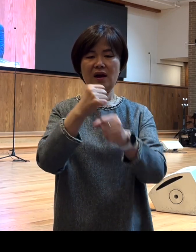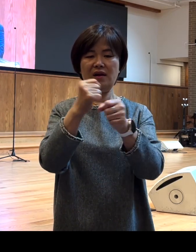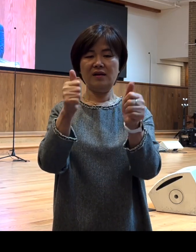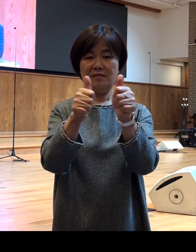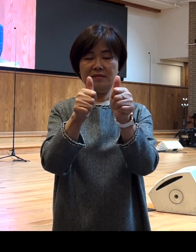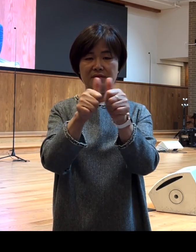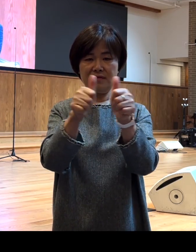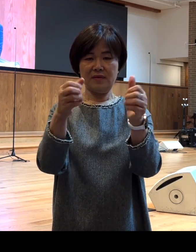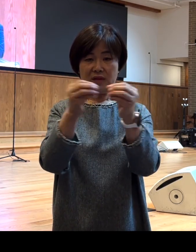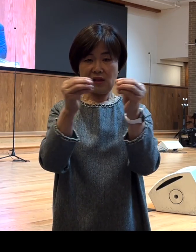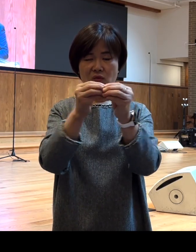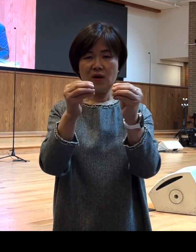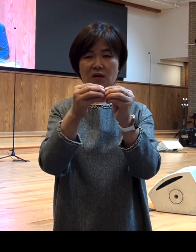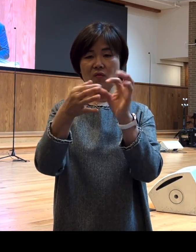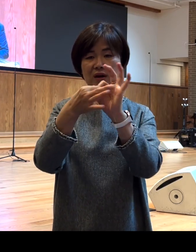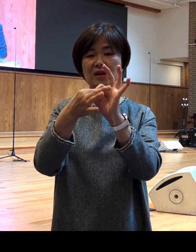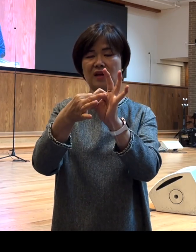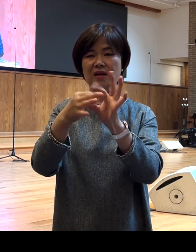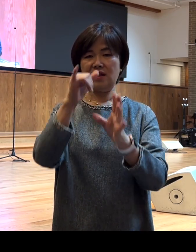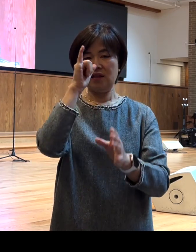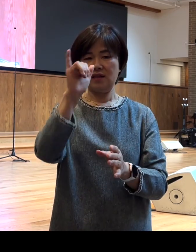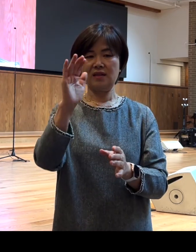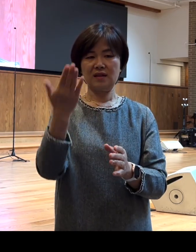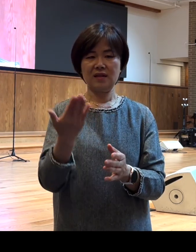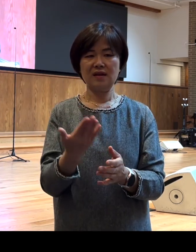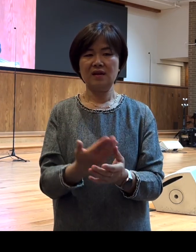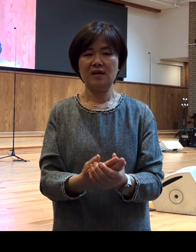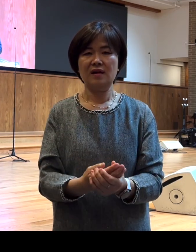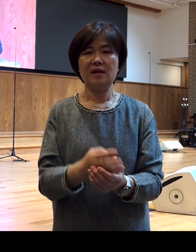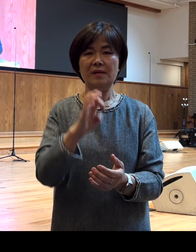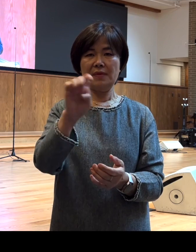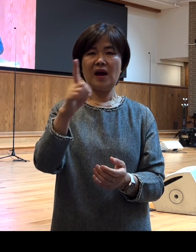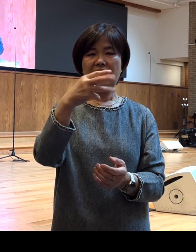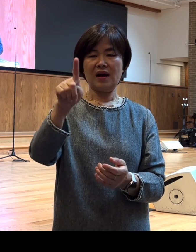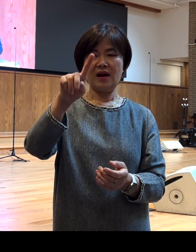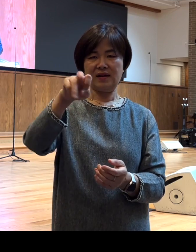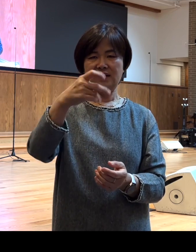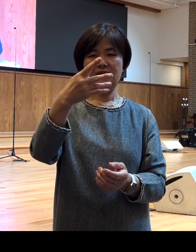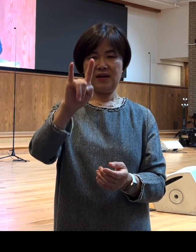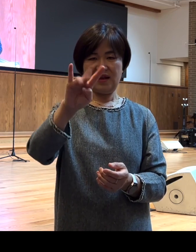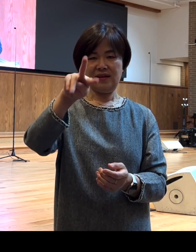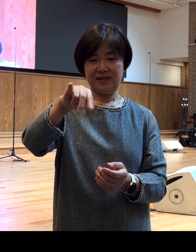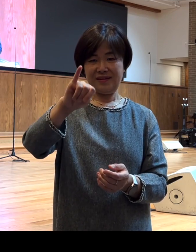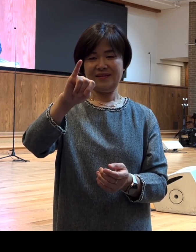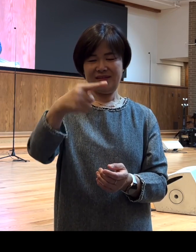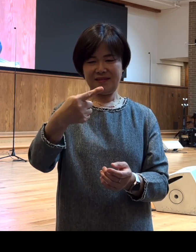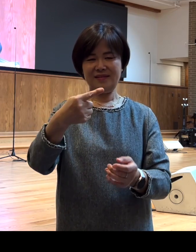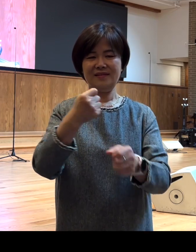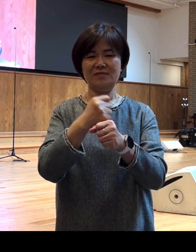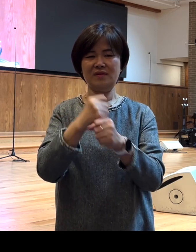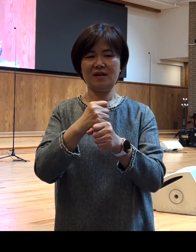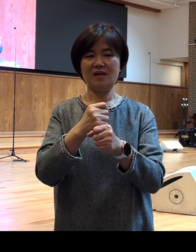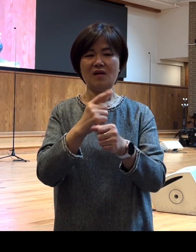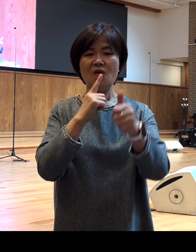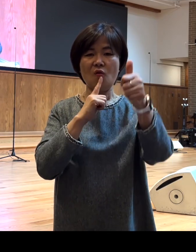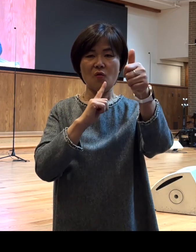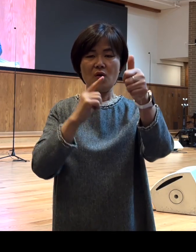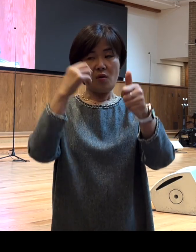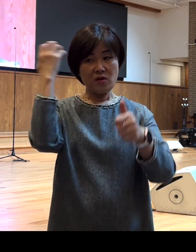관련된 단어 중에 하나가 바로 파라클레시스라고 하는 단어인데 보혜사 성령을 가리키는